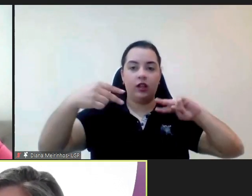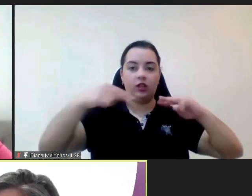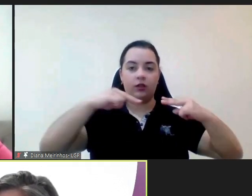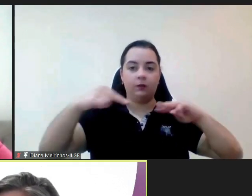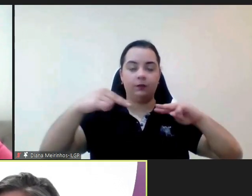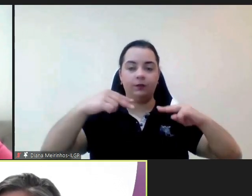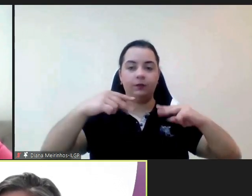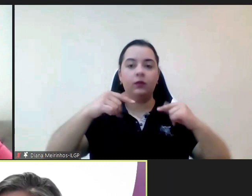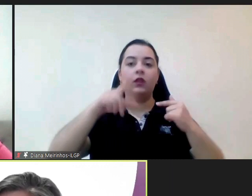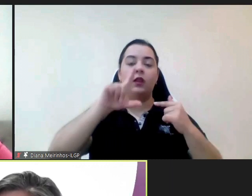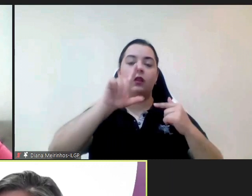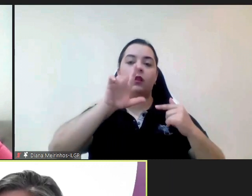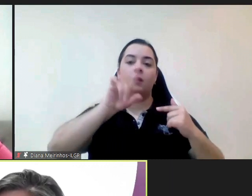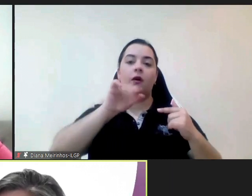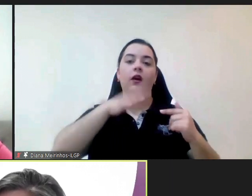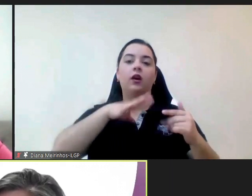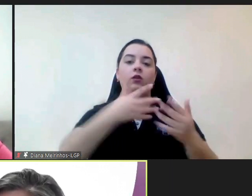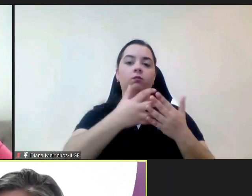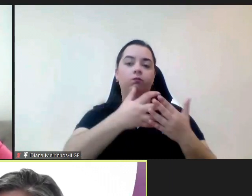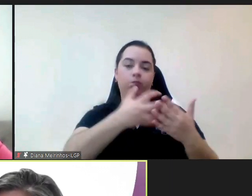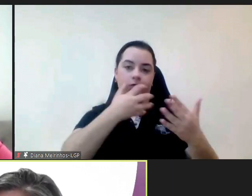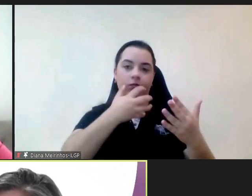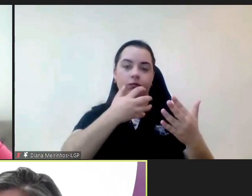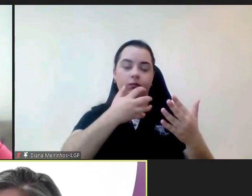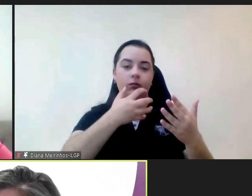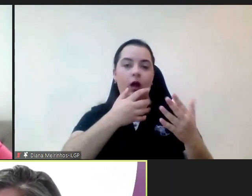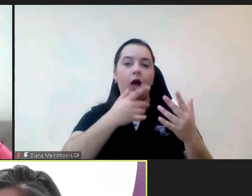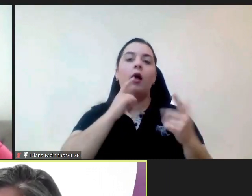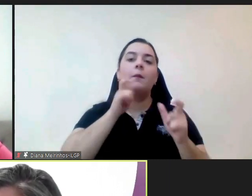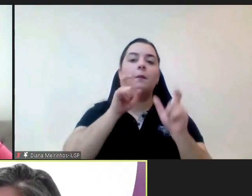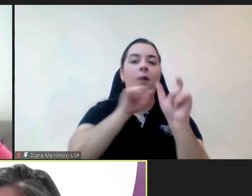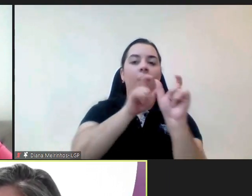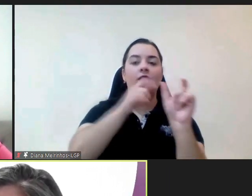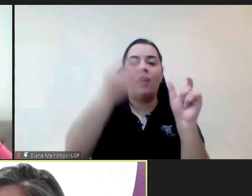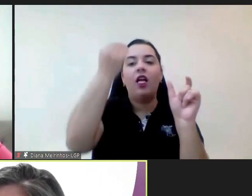à palavra da inovação que é outra das dimensões da nossa